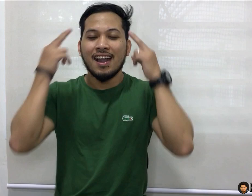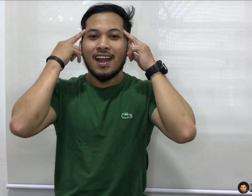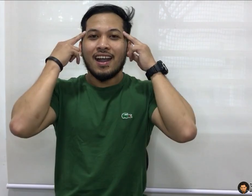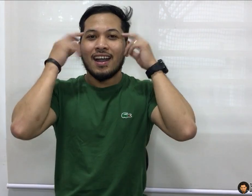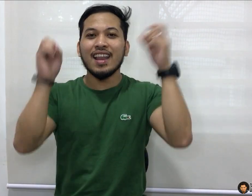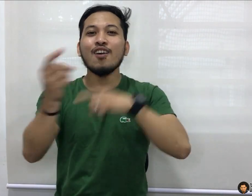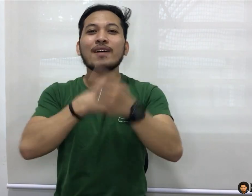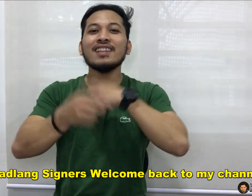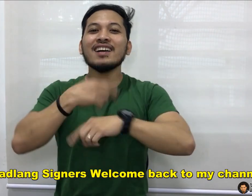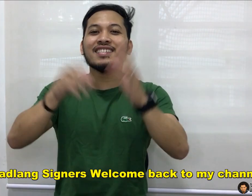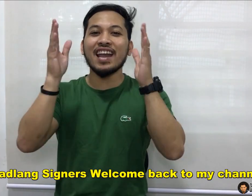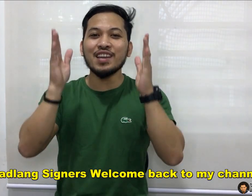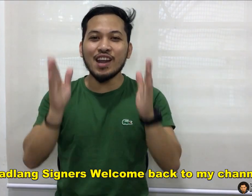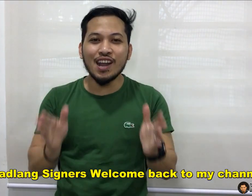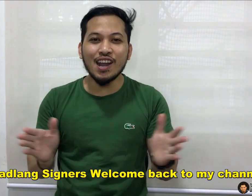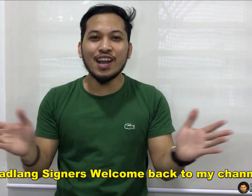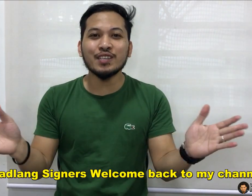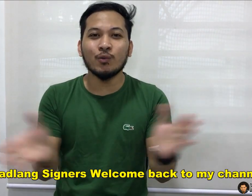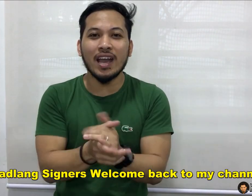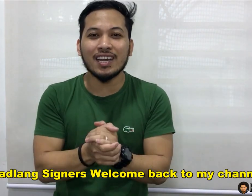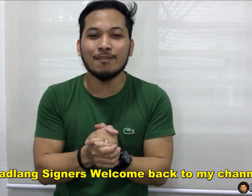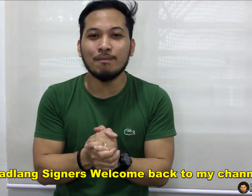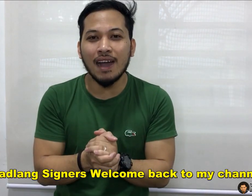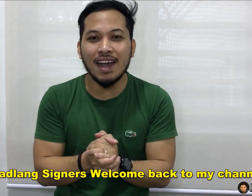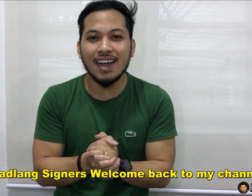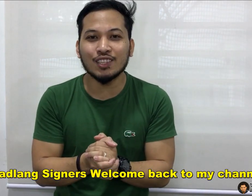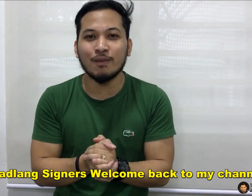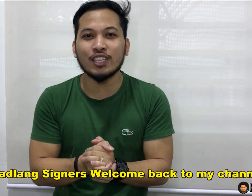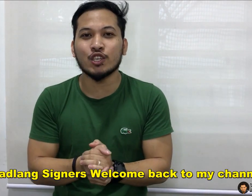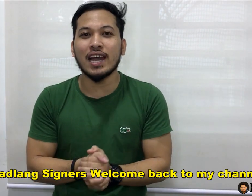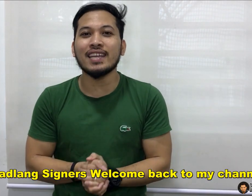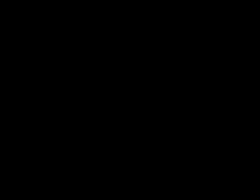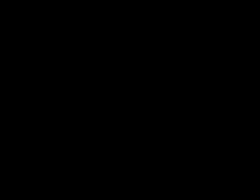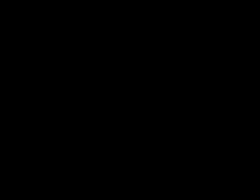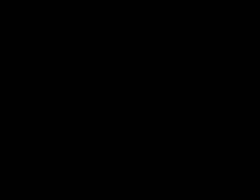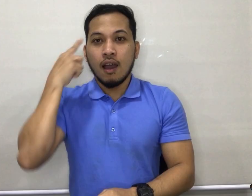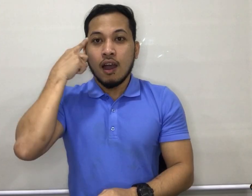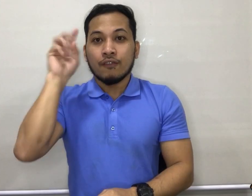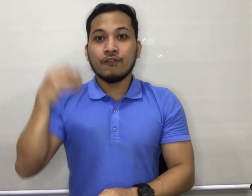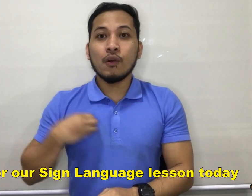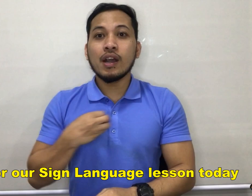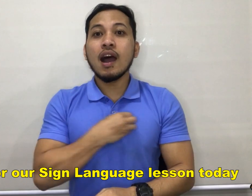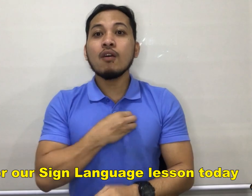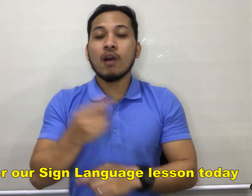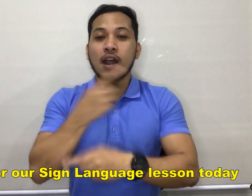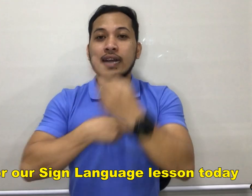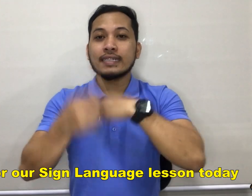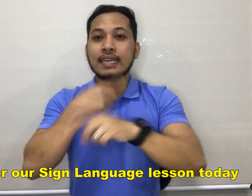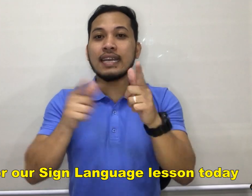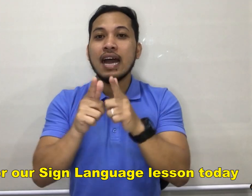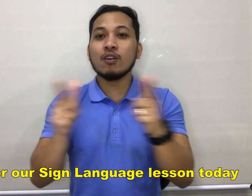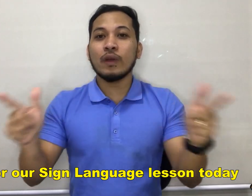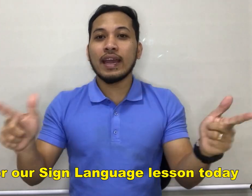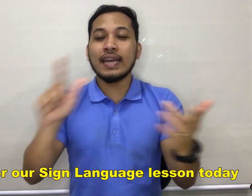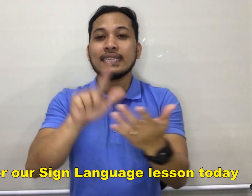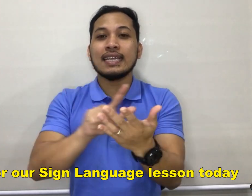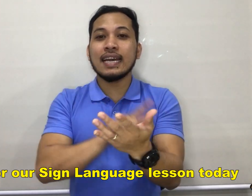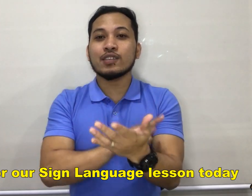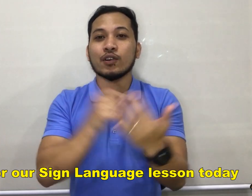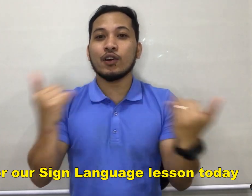Hello madlang signers! Welcome back to my channel! For our sign language lesson